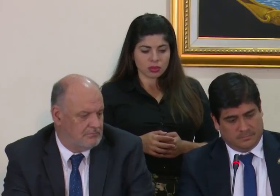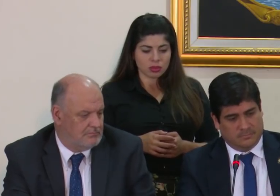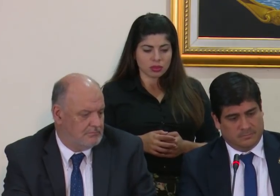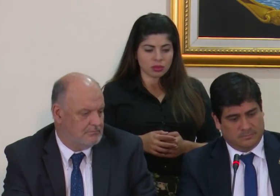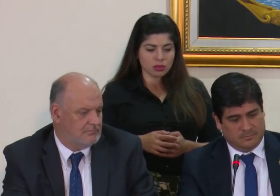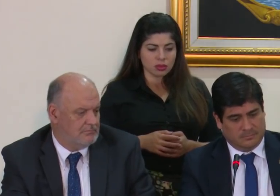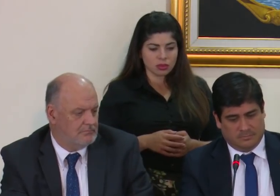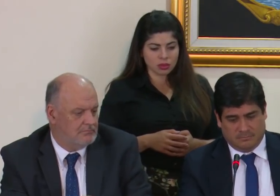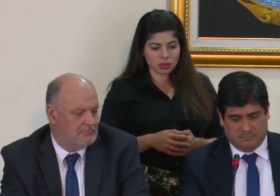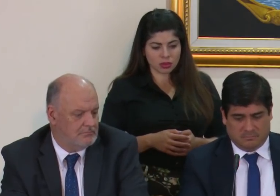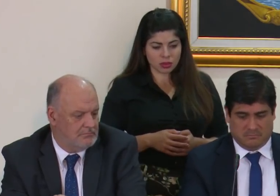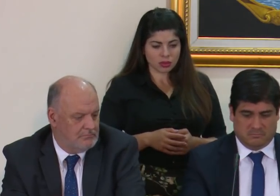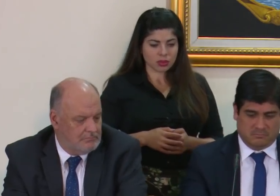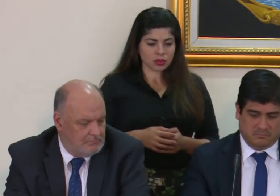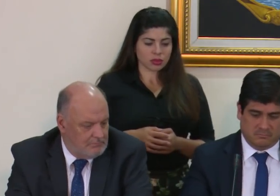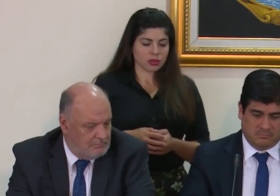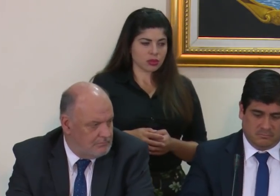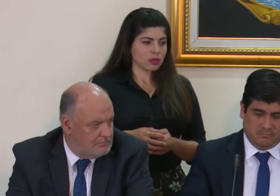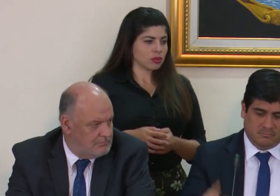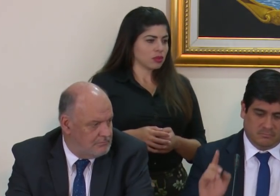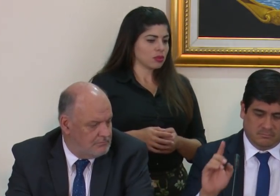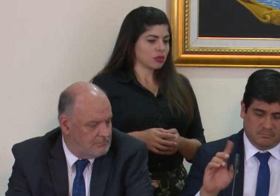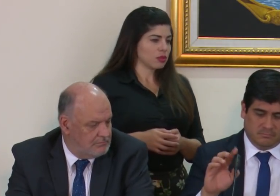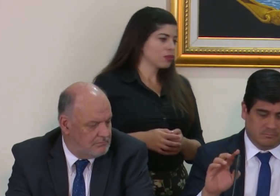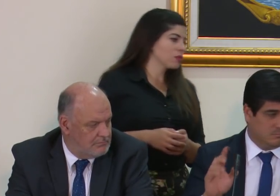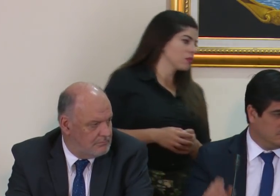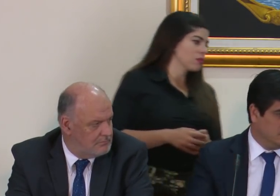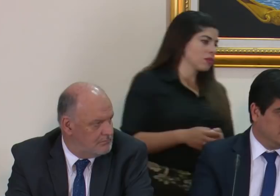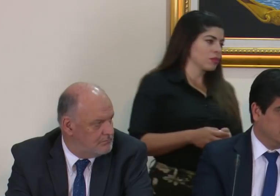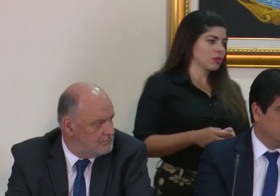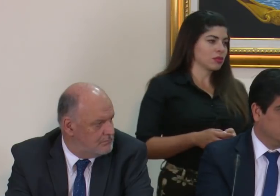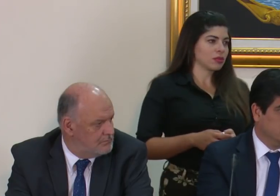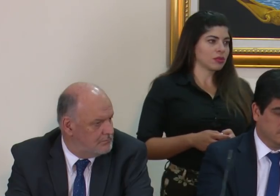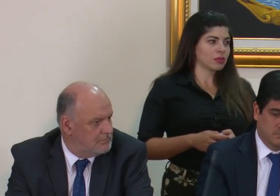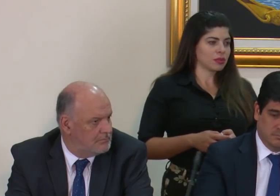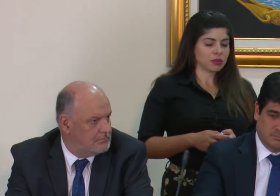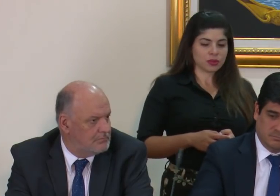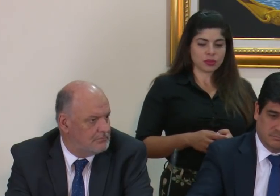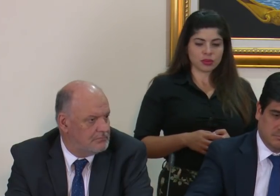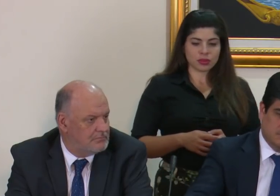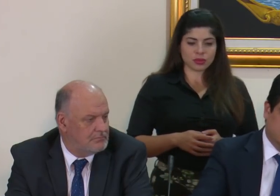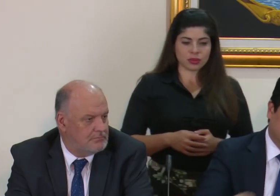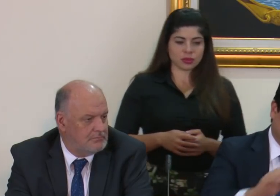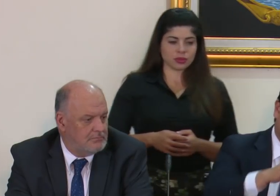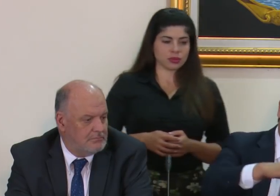Señor presidente. Ya viene el micrófono de la gente.